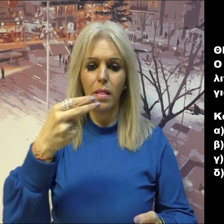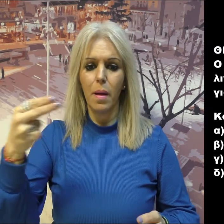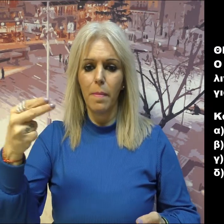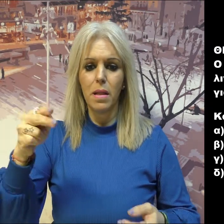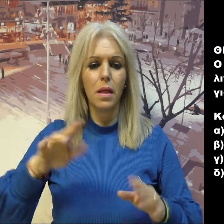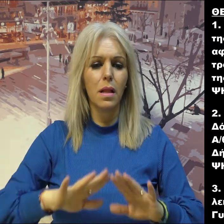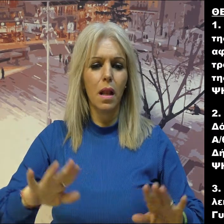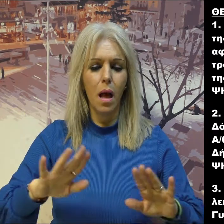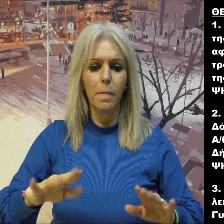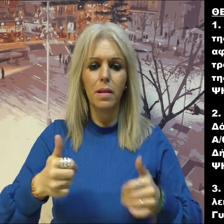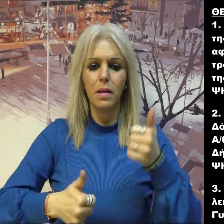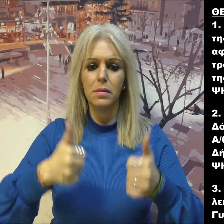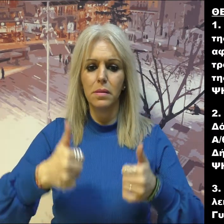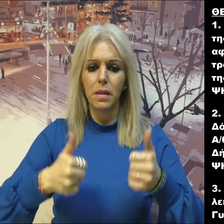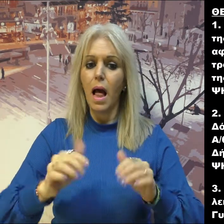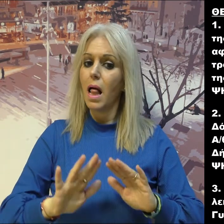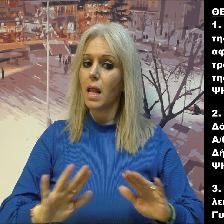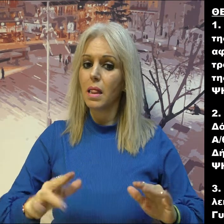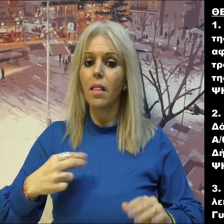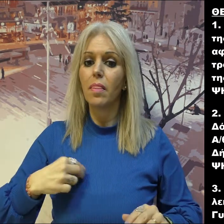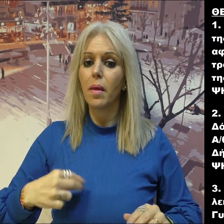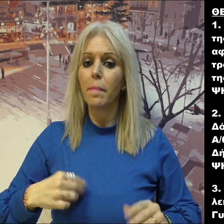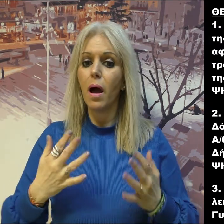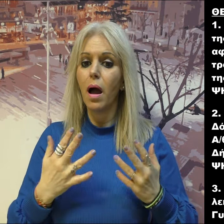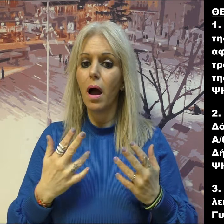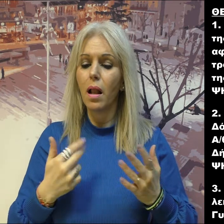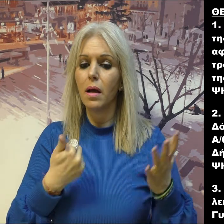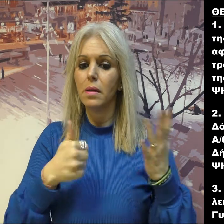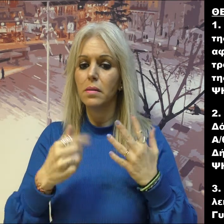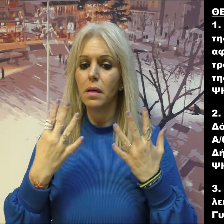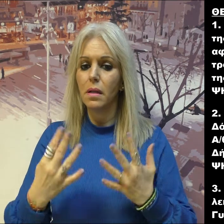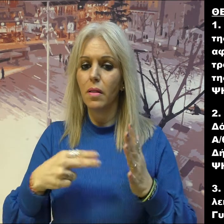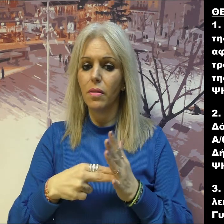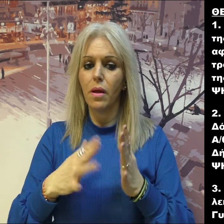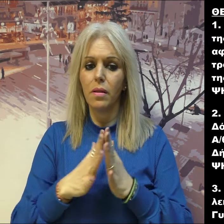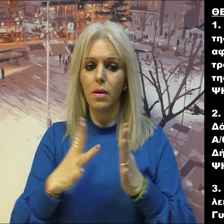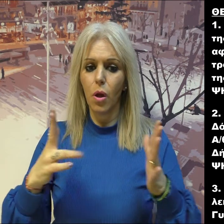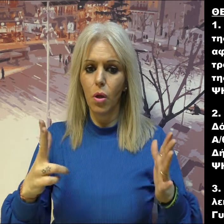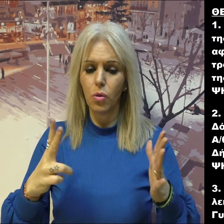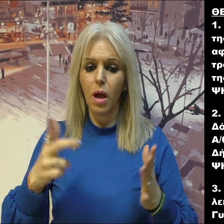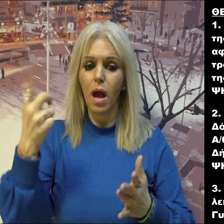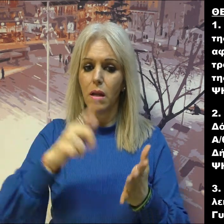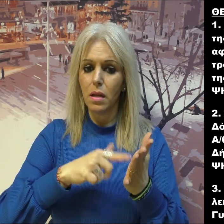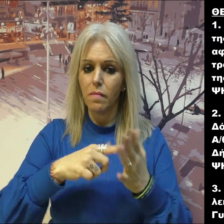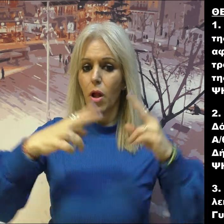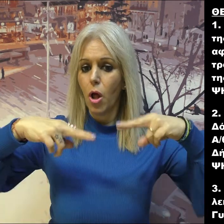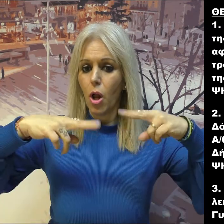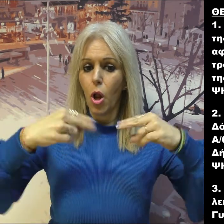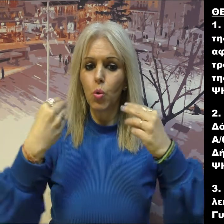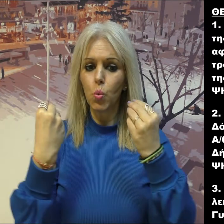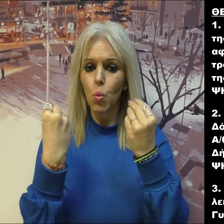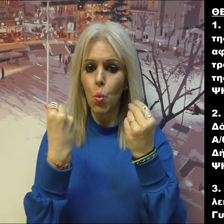Άγκο ΑΕ. Θέματα ημερήσιες διάταξεις. Πρώτο, εξέταση έστασης δημοτών κατά της με αριθμό 609 του